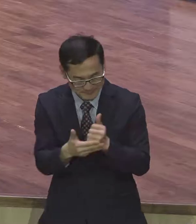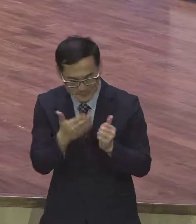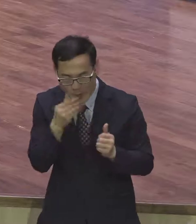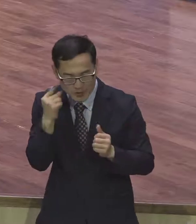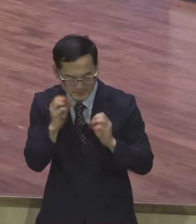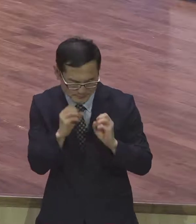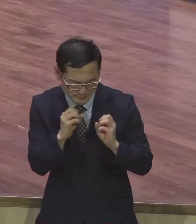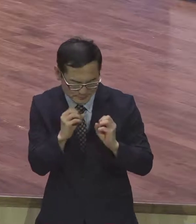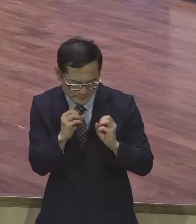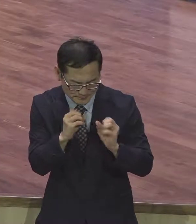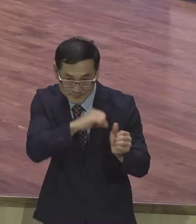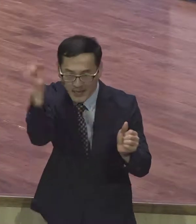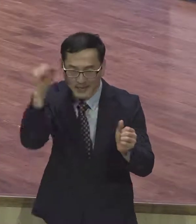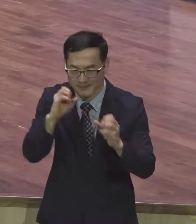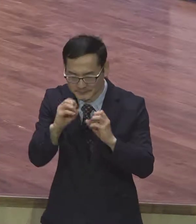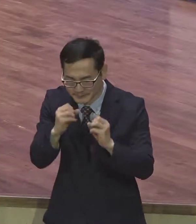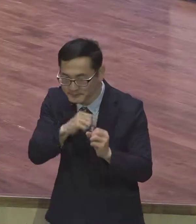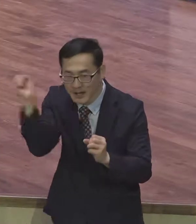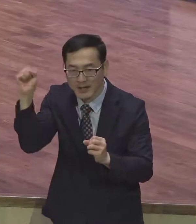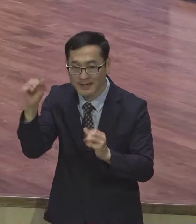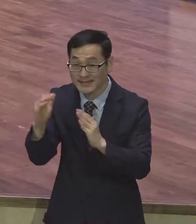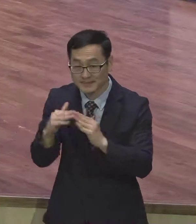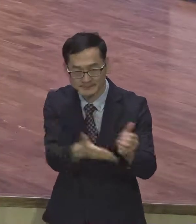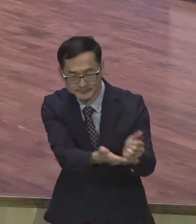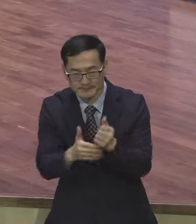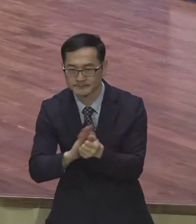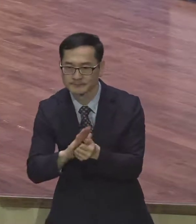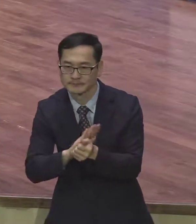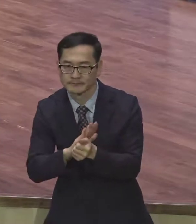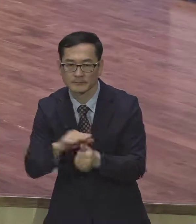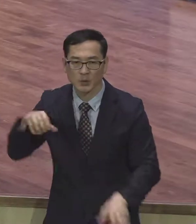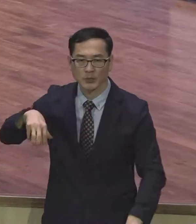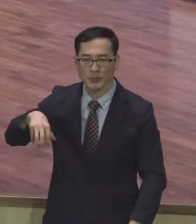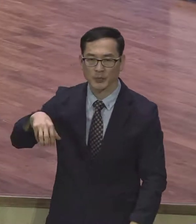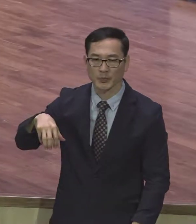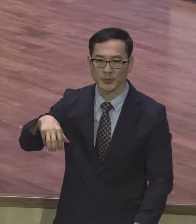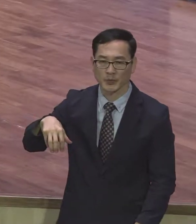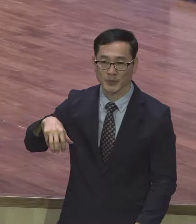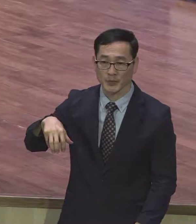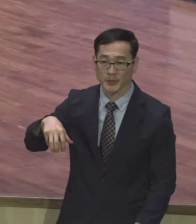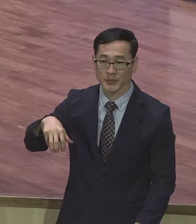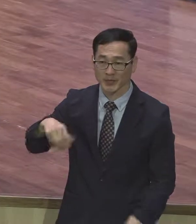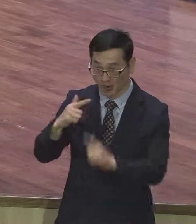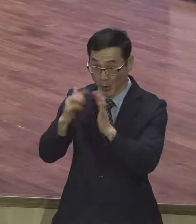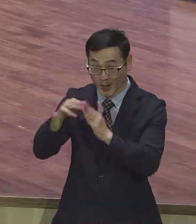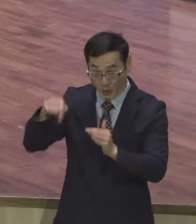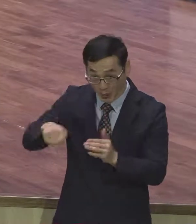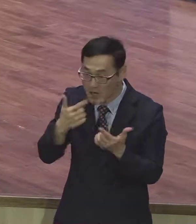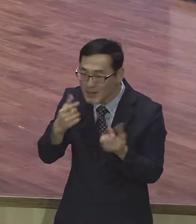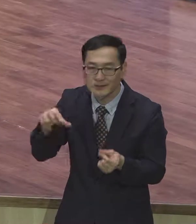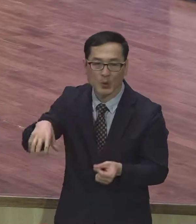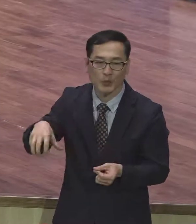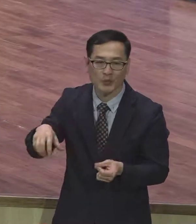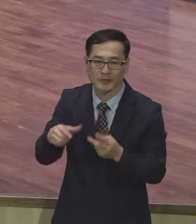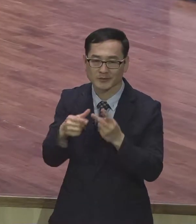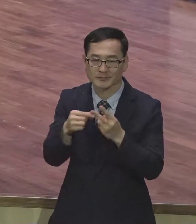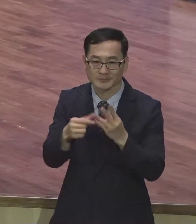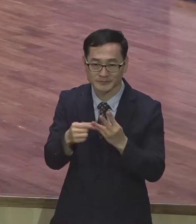미션업 되길 바랍니다 집이 다 불러봅니다 마지막 아웃소싱 아웃소싱이 뭐예요 이건 회사 기업이